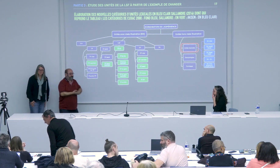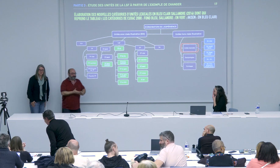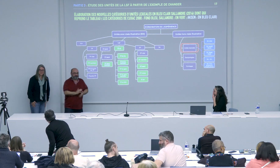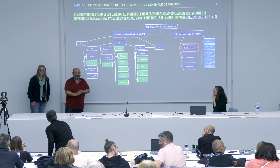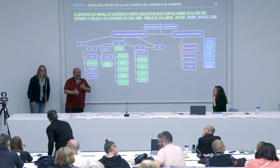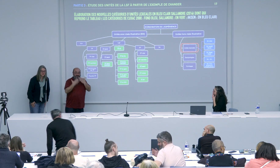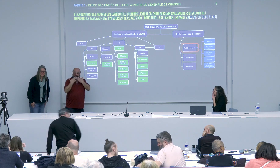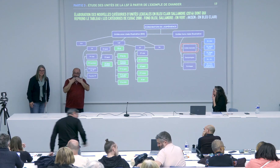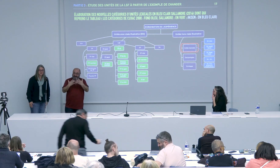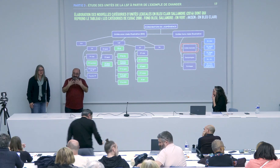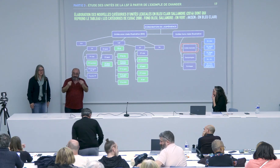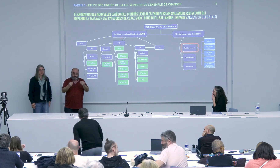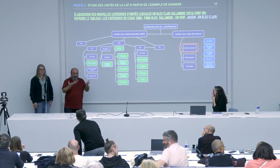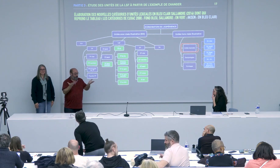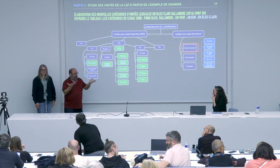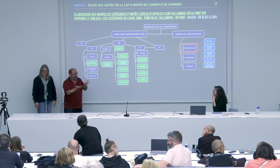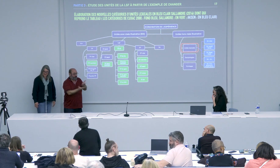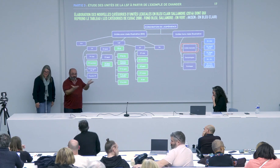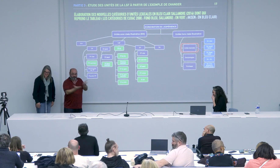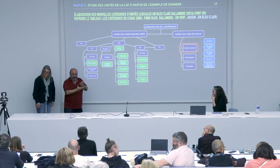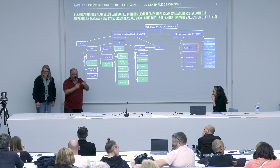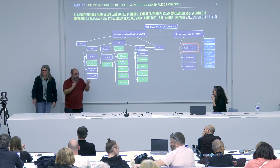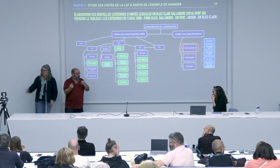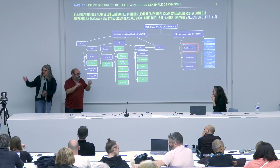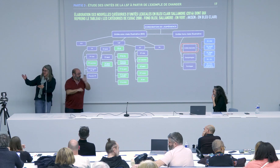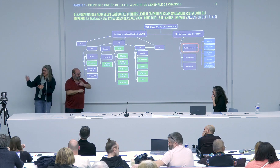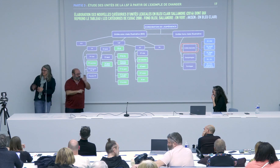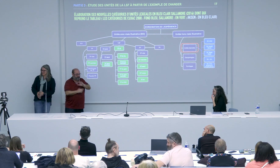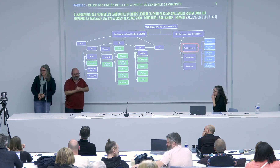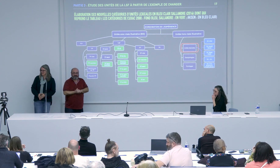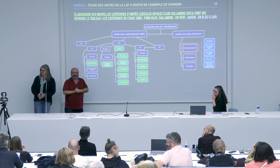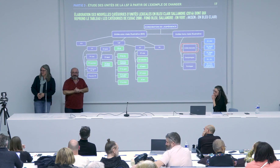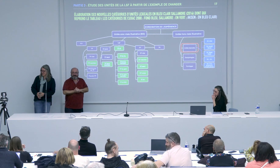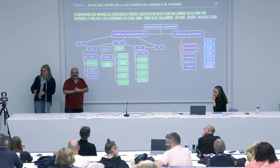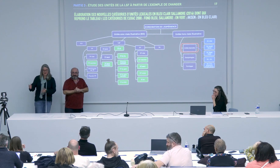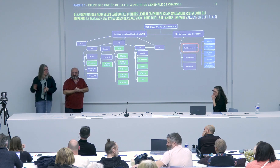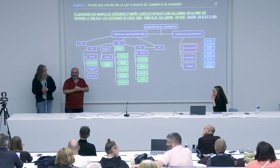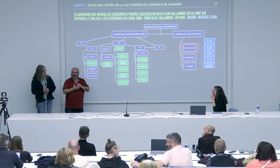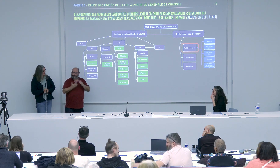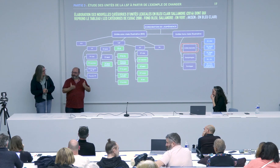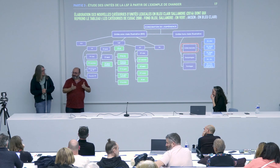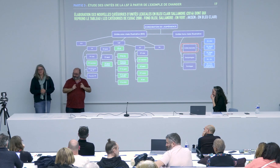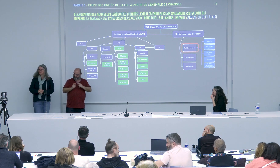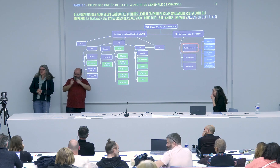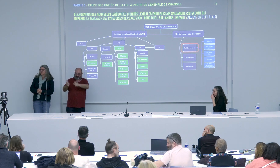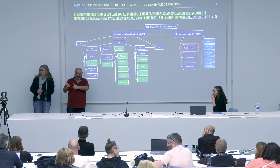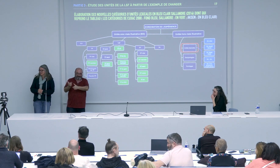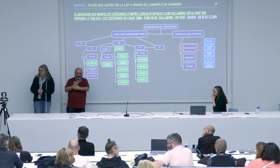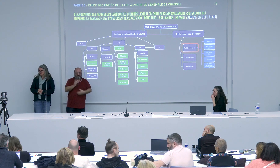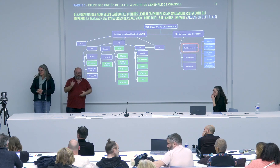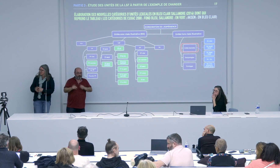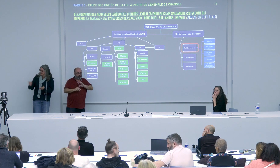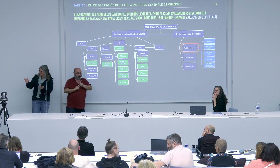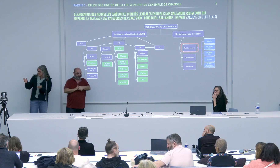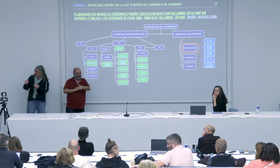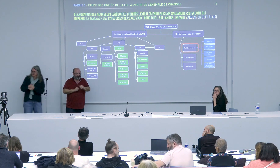merci beaucoup de cet échange très intéressant et l'intervention suivante